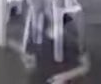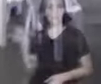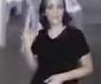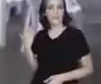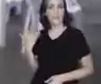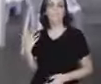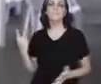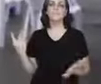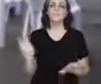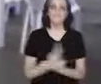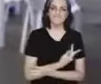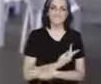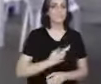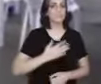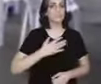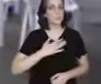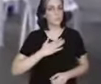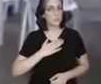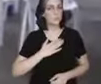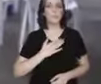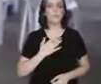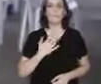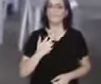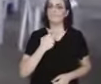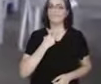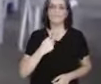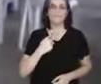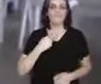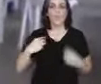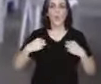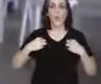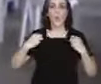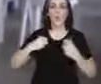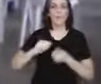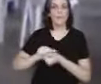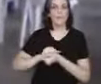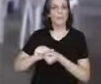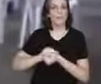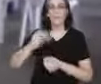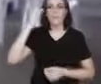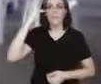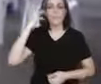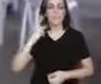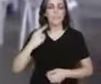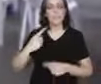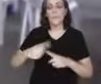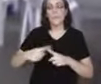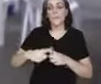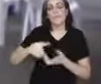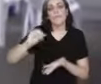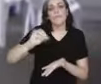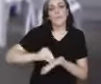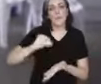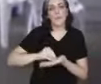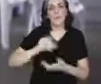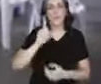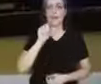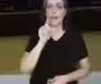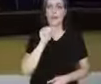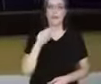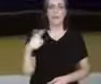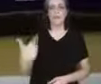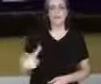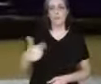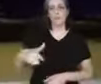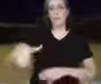Eu não pude lavar roupa por muitos dias por falta da água mesmo, porque não tem água na rua.